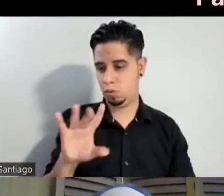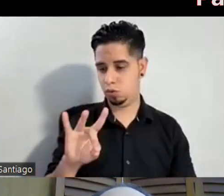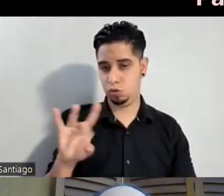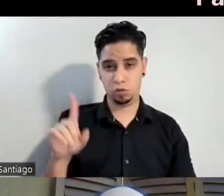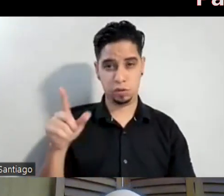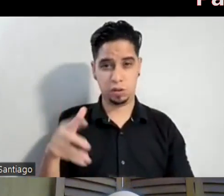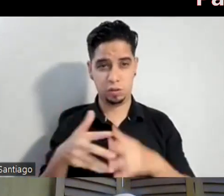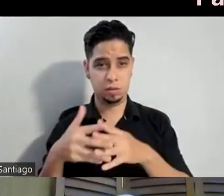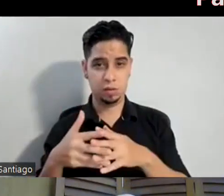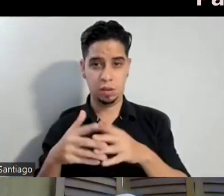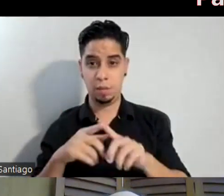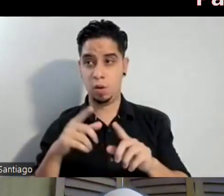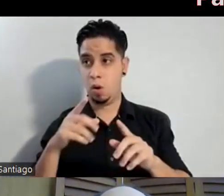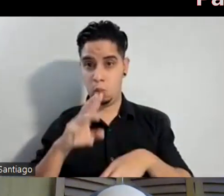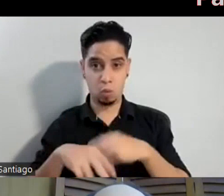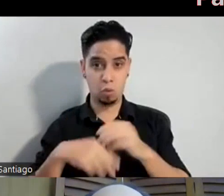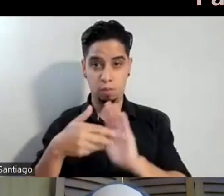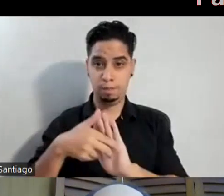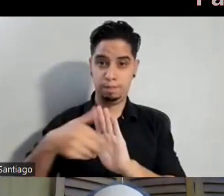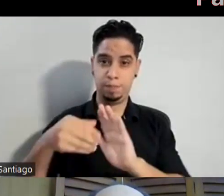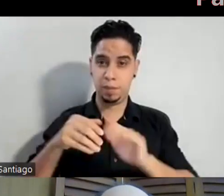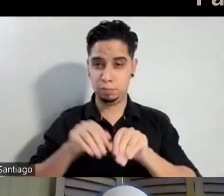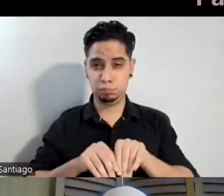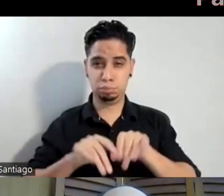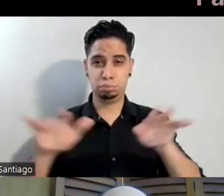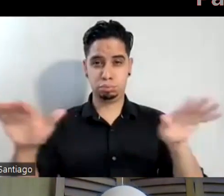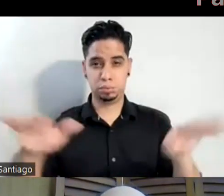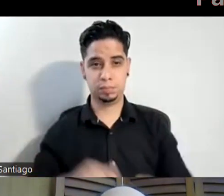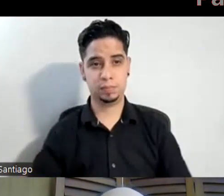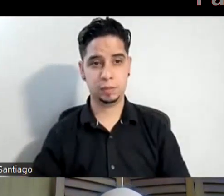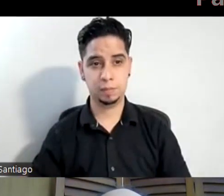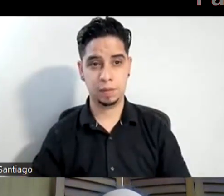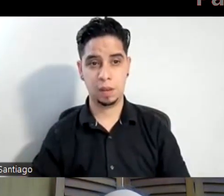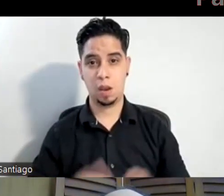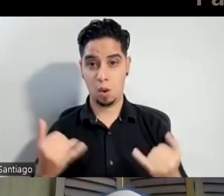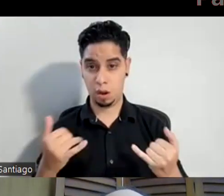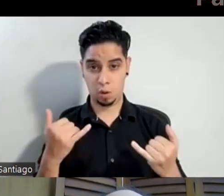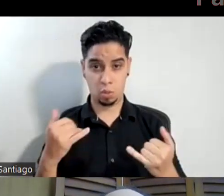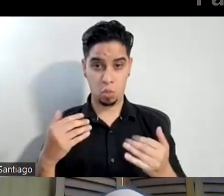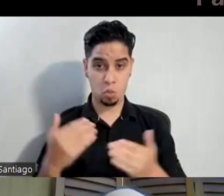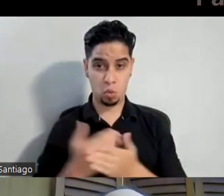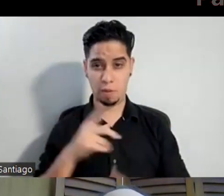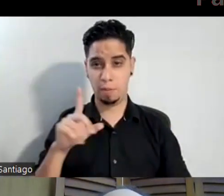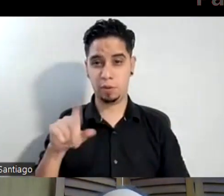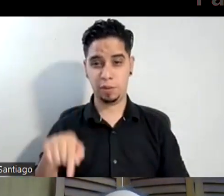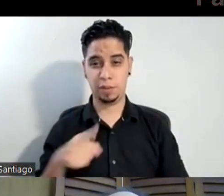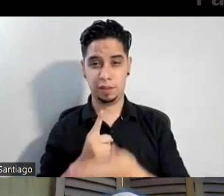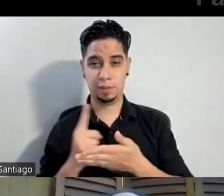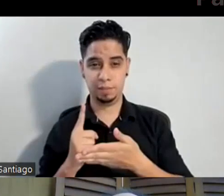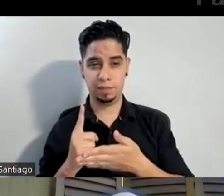copia en todo el mundo. Pues mira, voy para otra trivia, voy para otra trivia la que empieza esta semana. Javier apunta